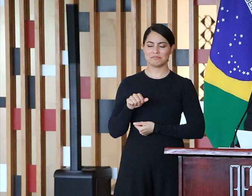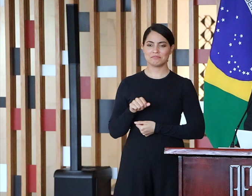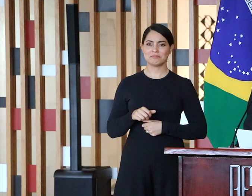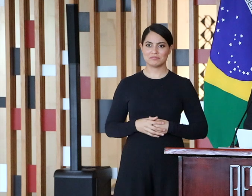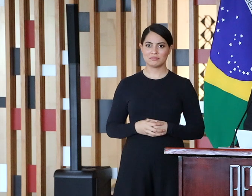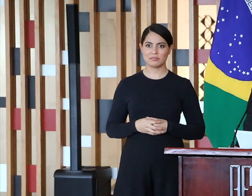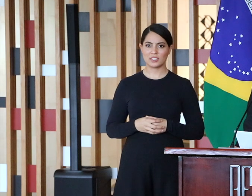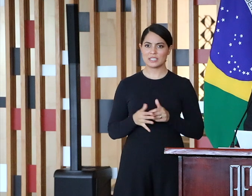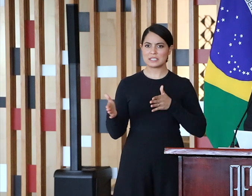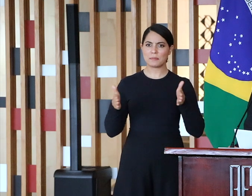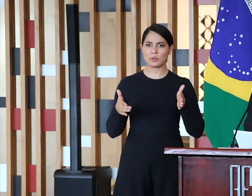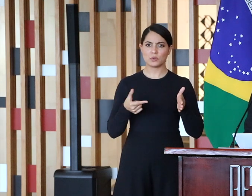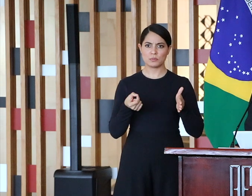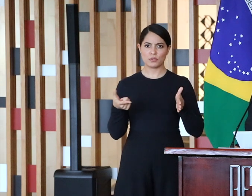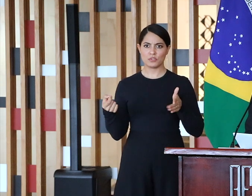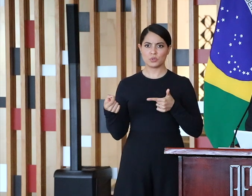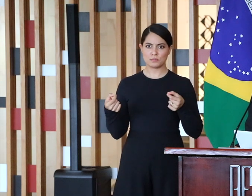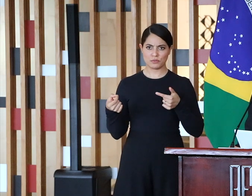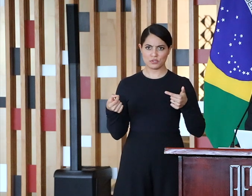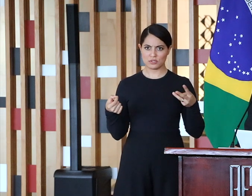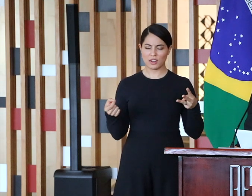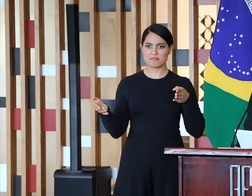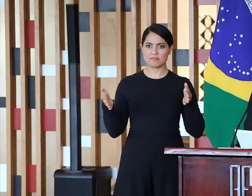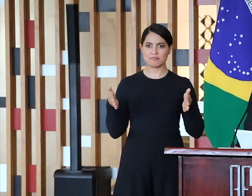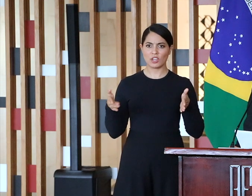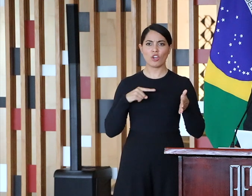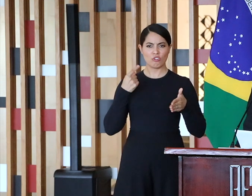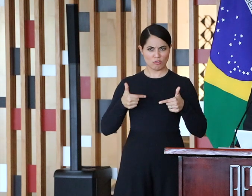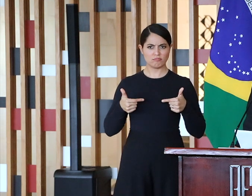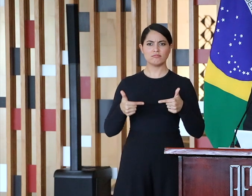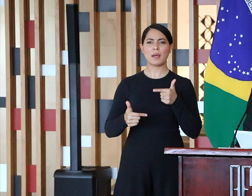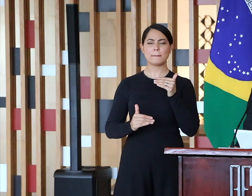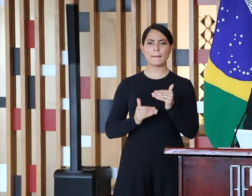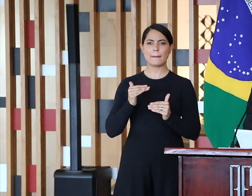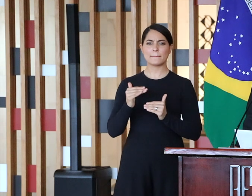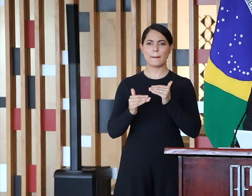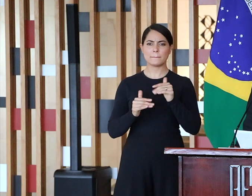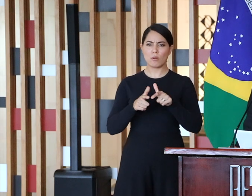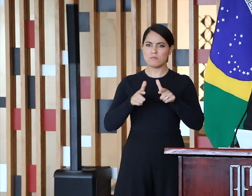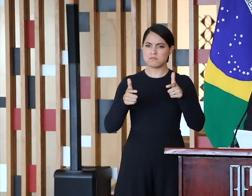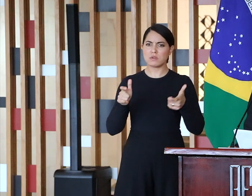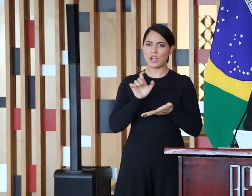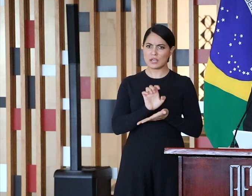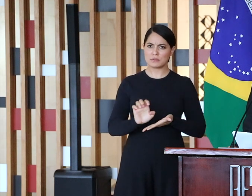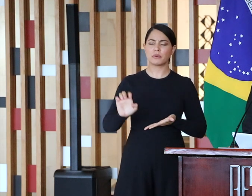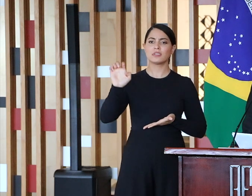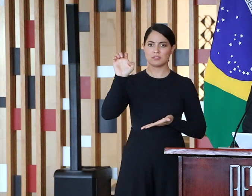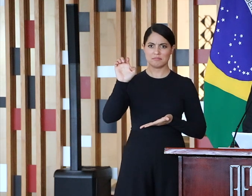2021-2023, vamos desenvolver atividades que busquem ampliar o volume das exportações,